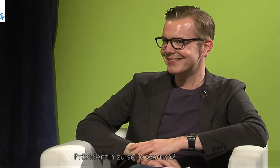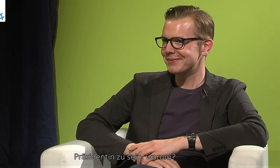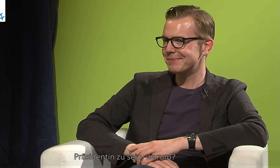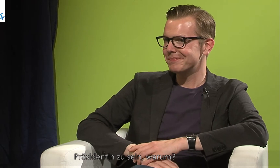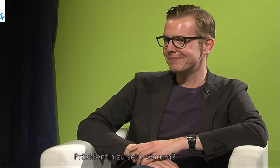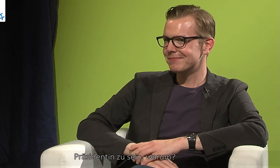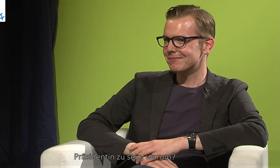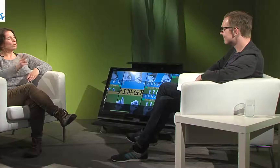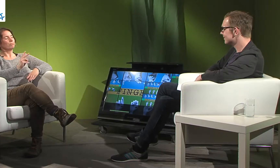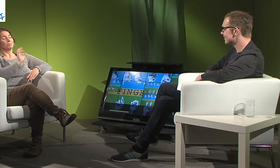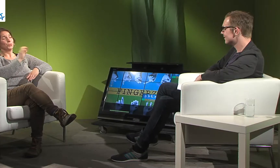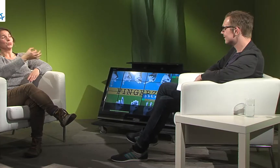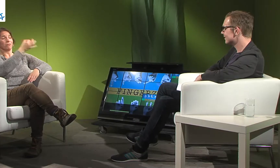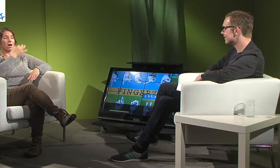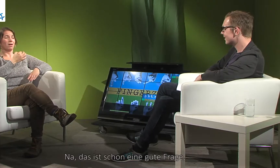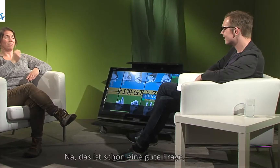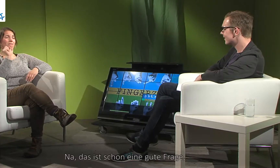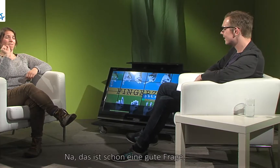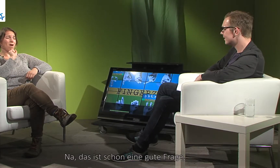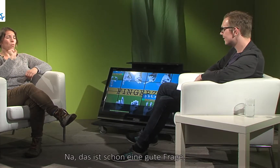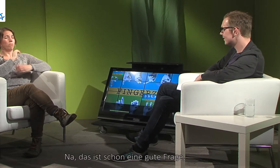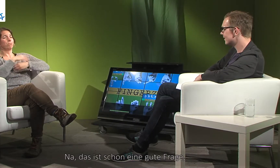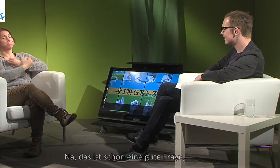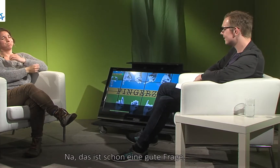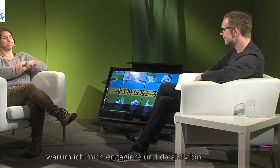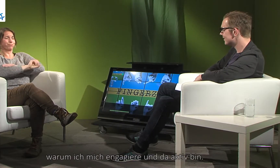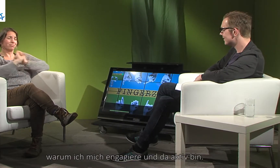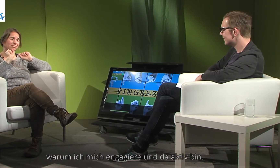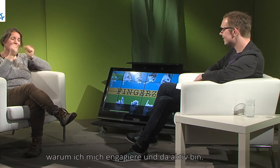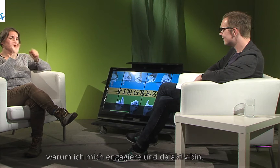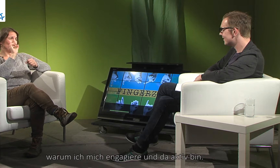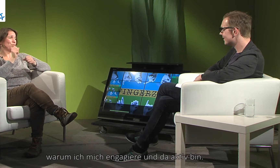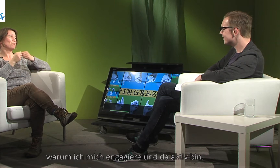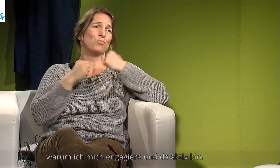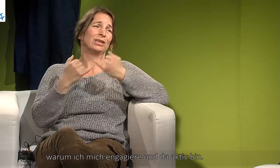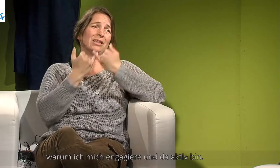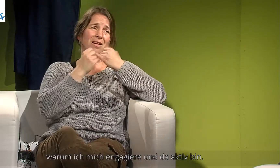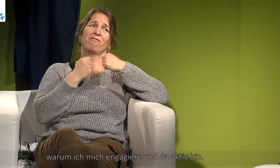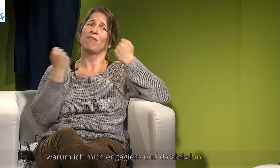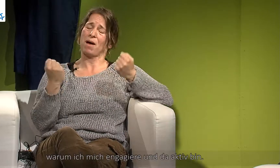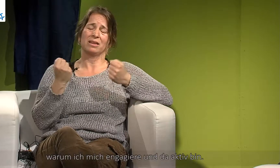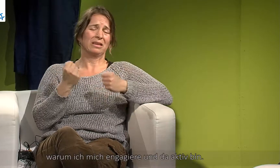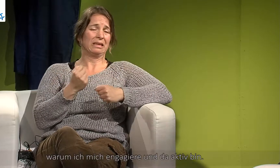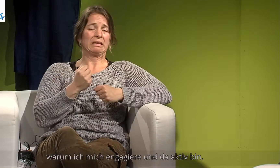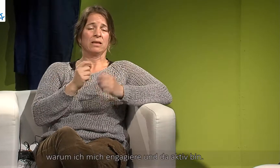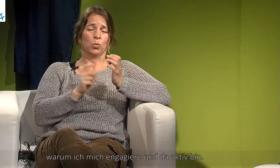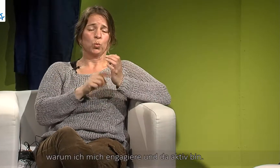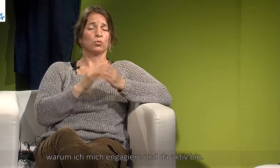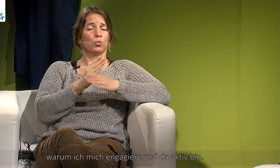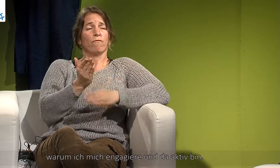sein? Warum? Na, das ist schon eine gute Frage, also warum ich mich engagiere und da aktiv bin.